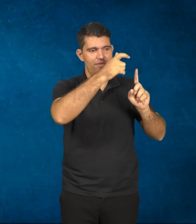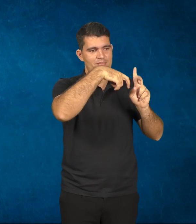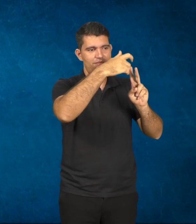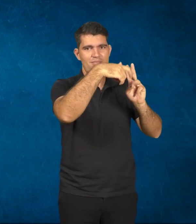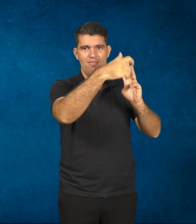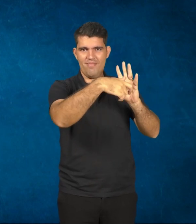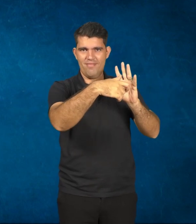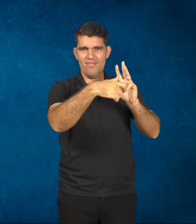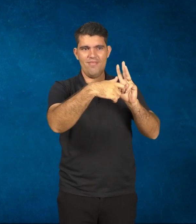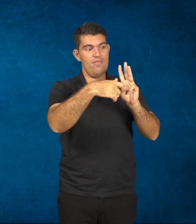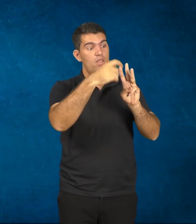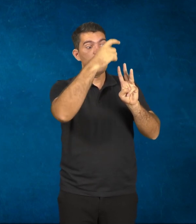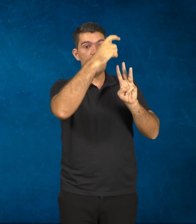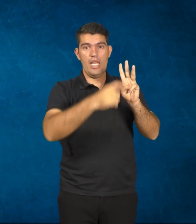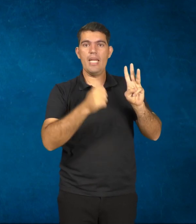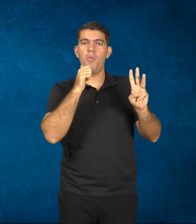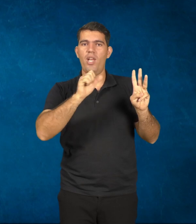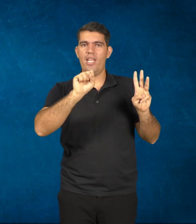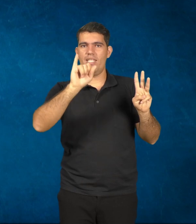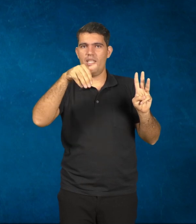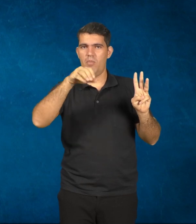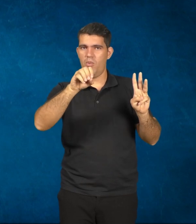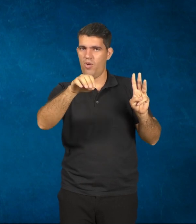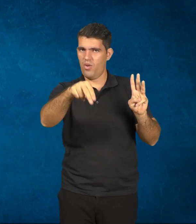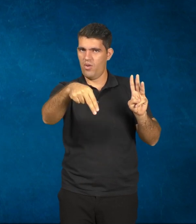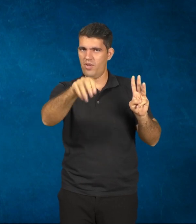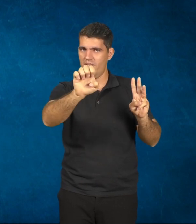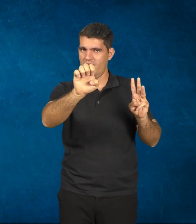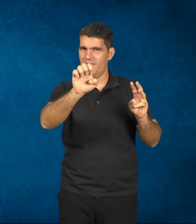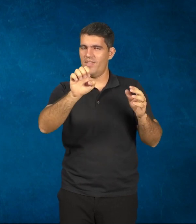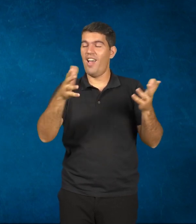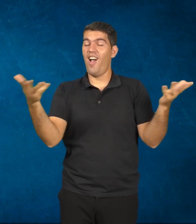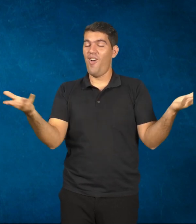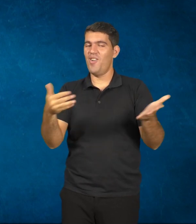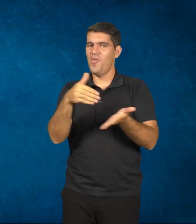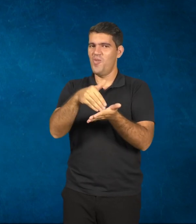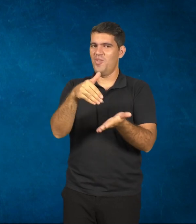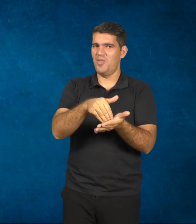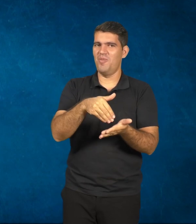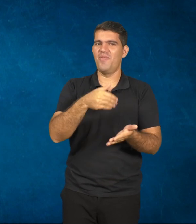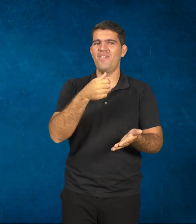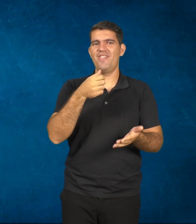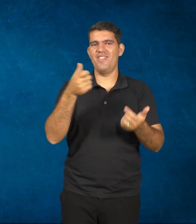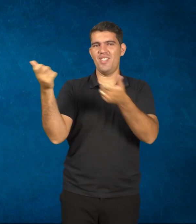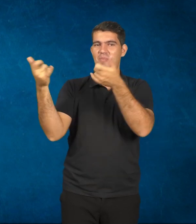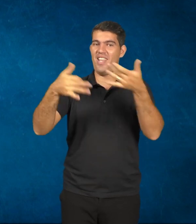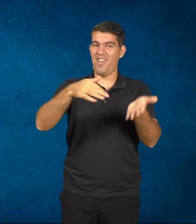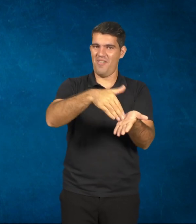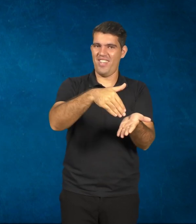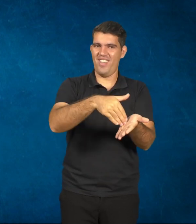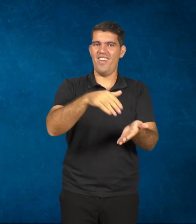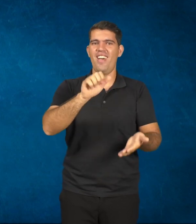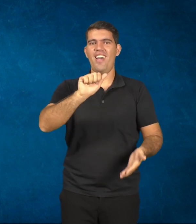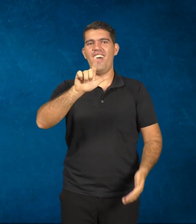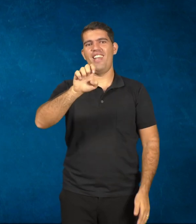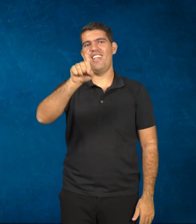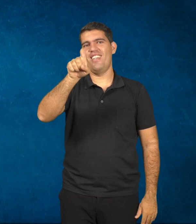do Rio de Janeiro. Alexandre, agora chegou o seu momento para falar dos finais aqui no programa. Na verdade,